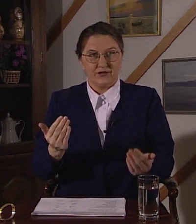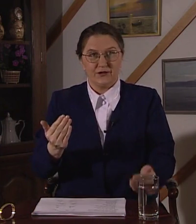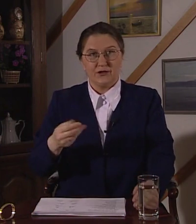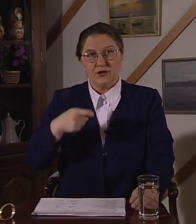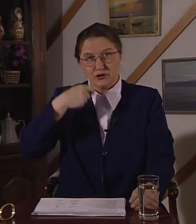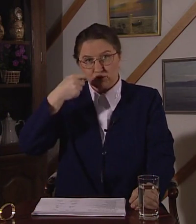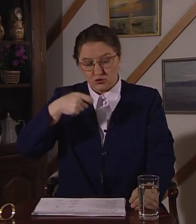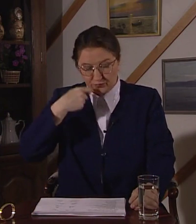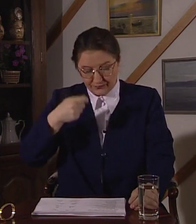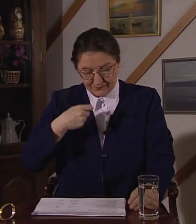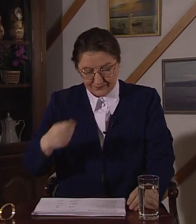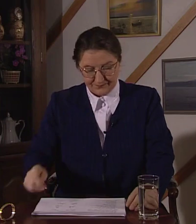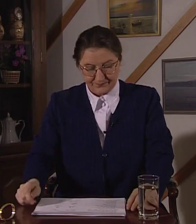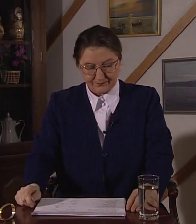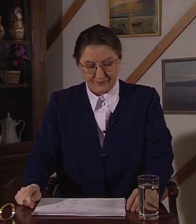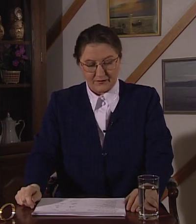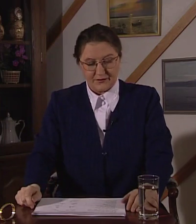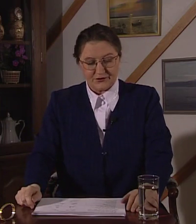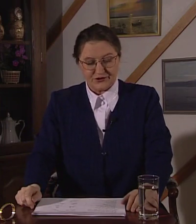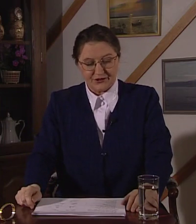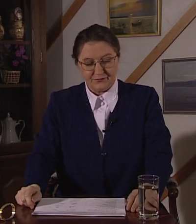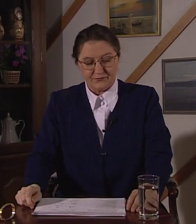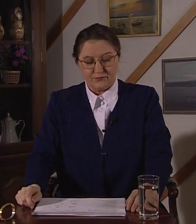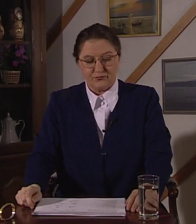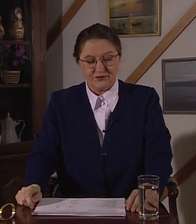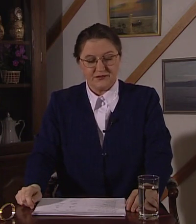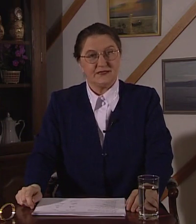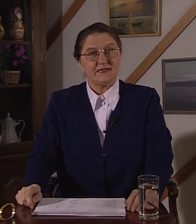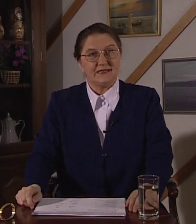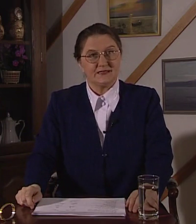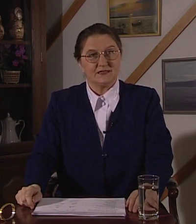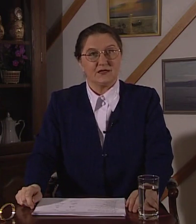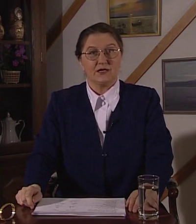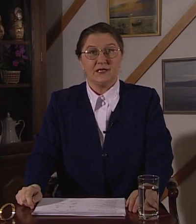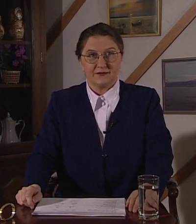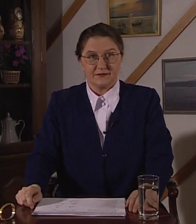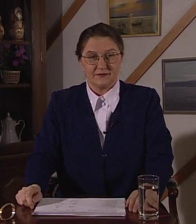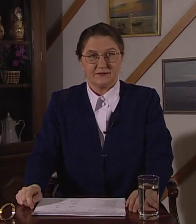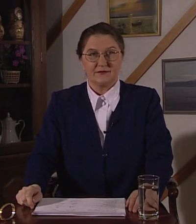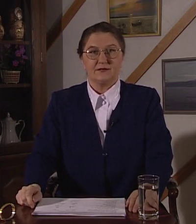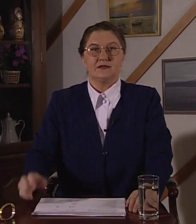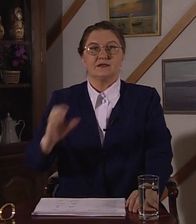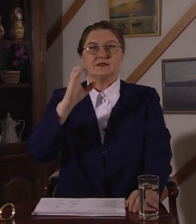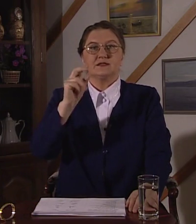суп? С чем будете есть котлеты? С